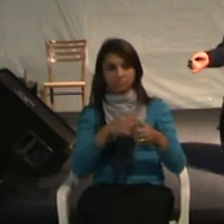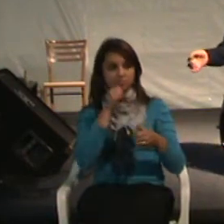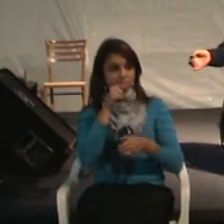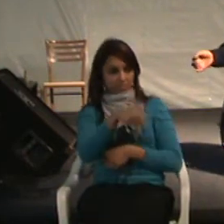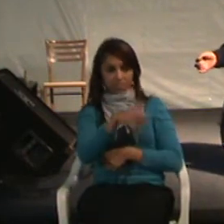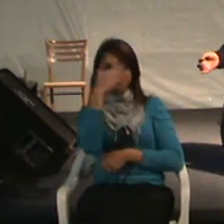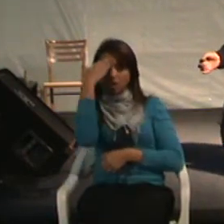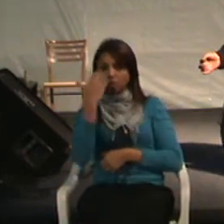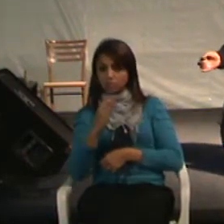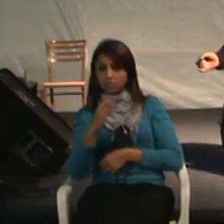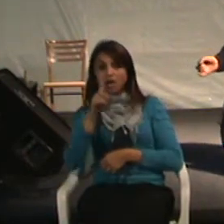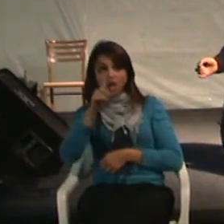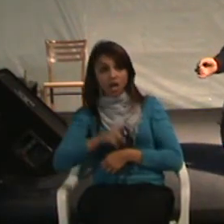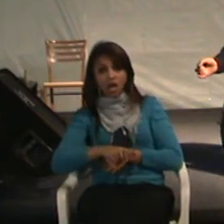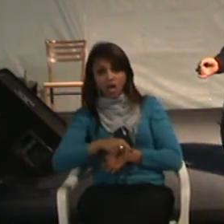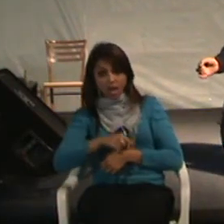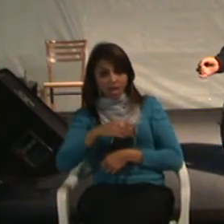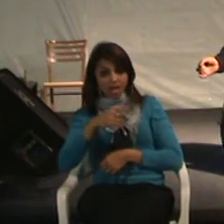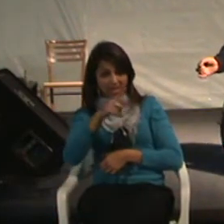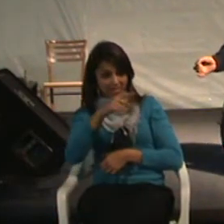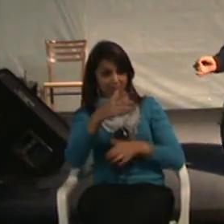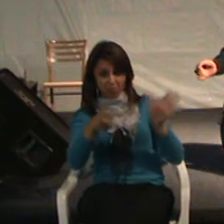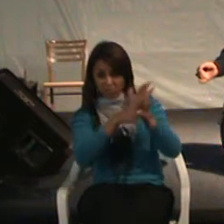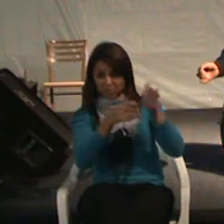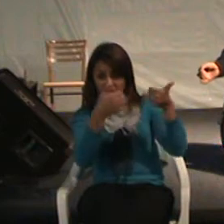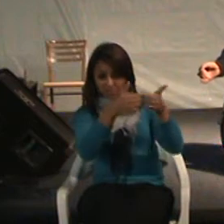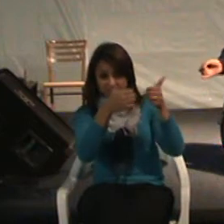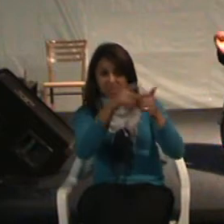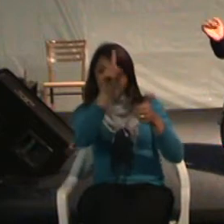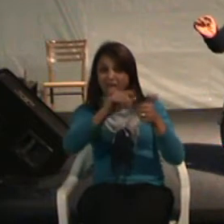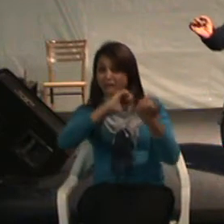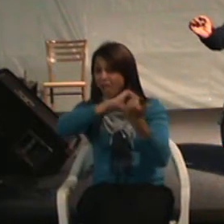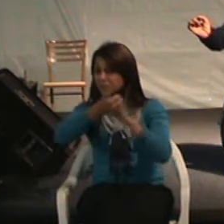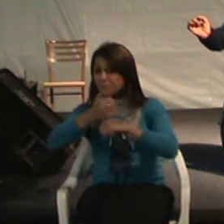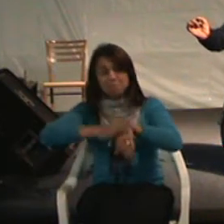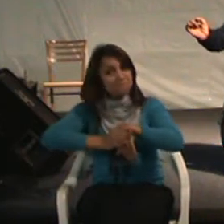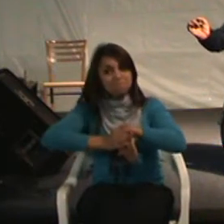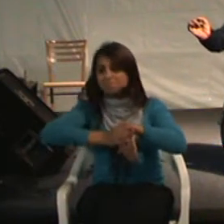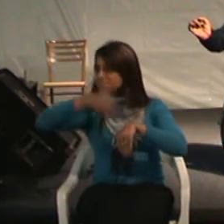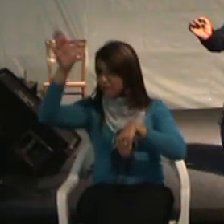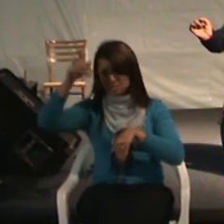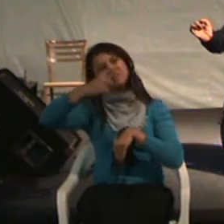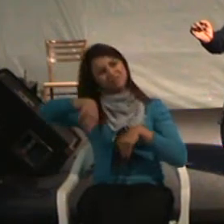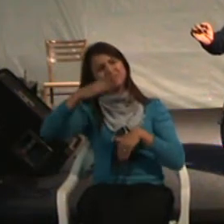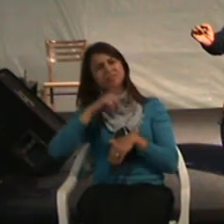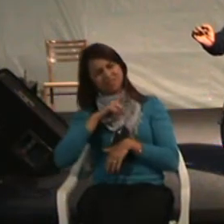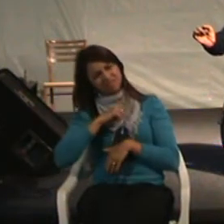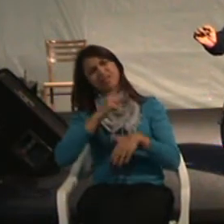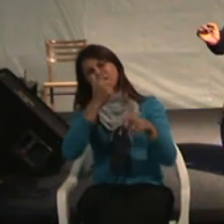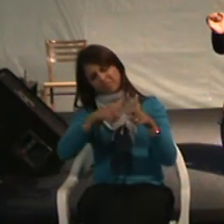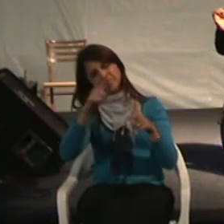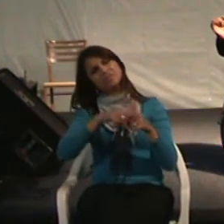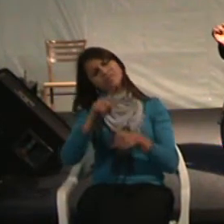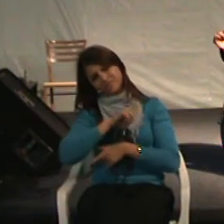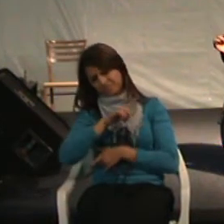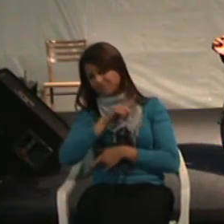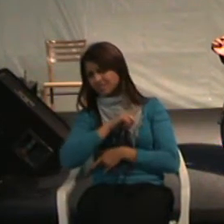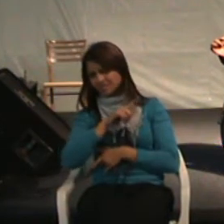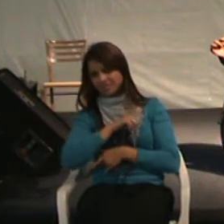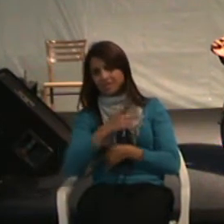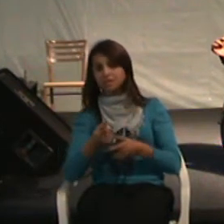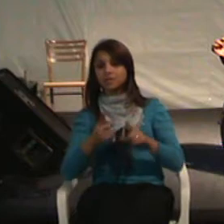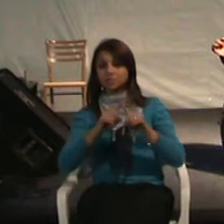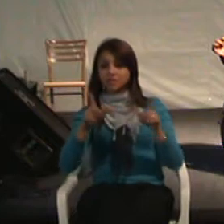é a cidade, em matéria de transporte, mais adaptada do mundo. Com todos os problemas que nós temos. Nós temos o